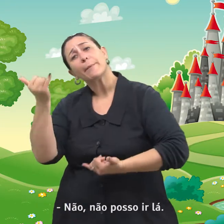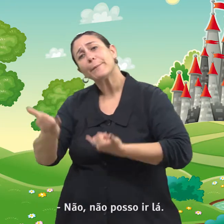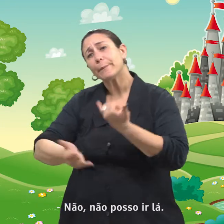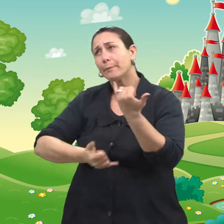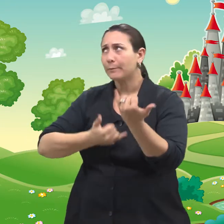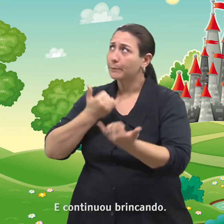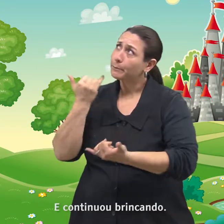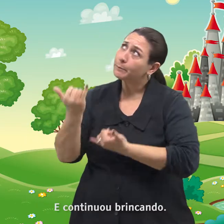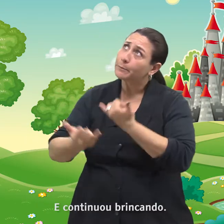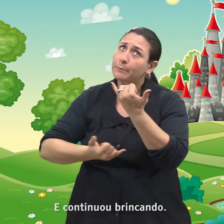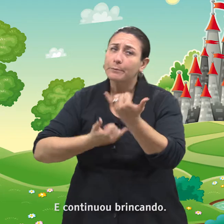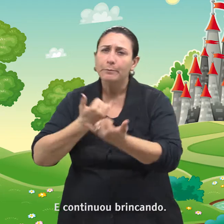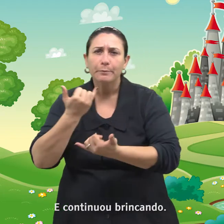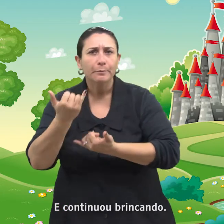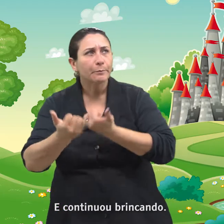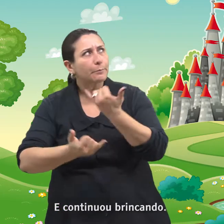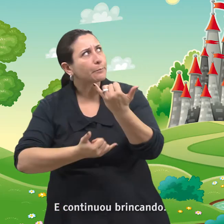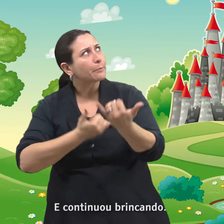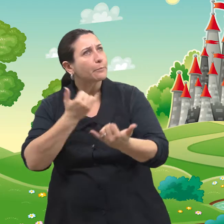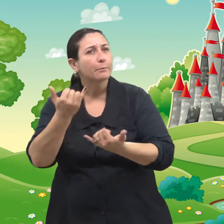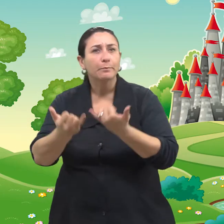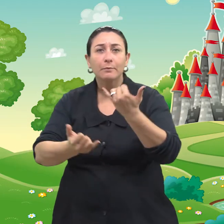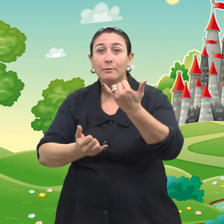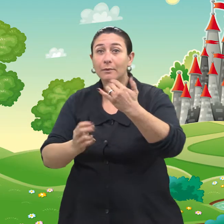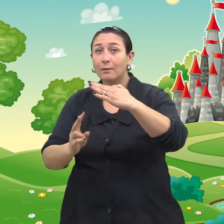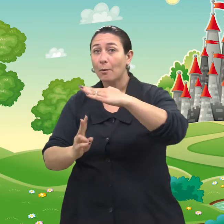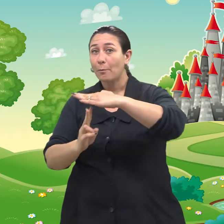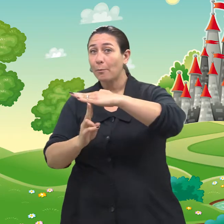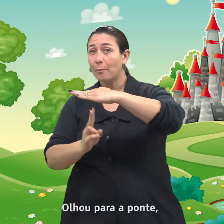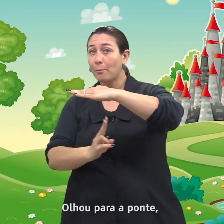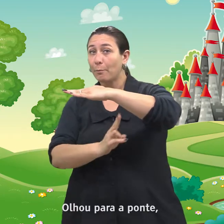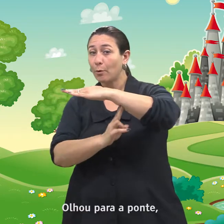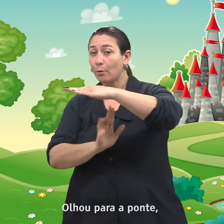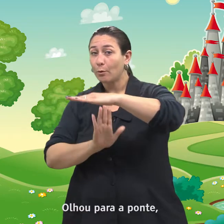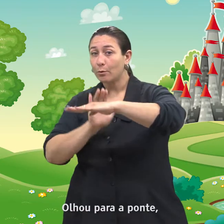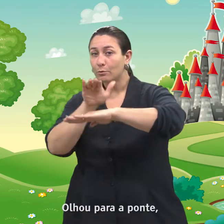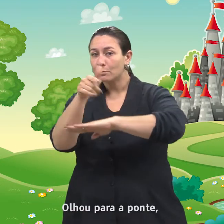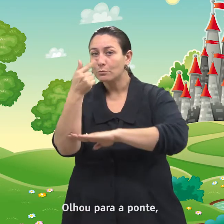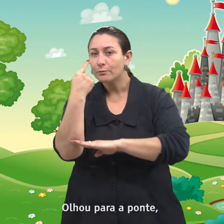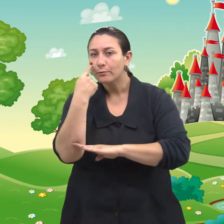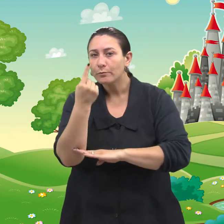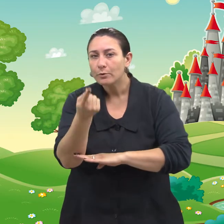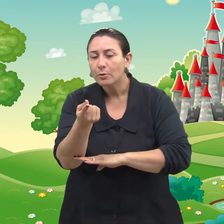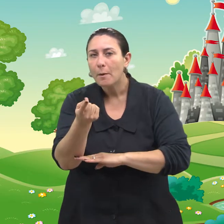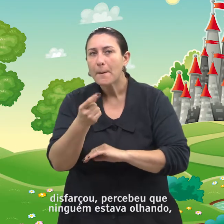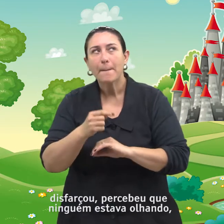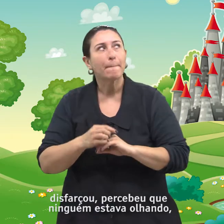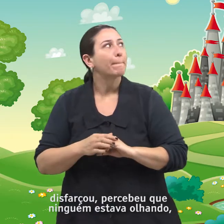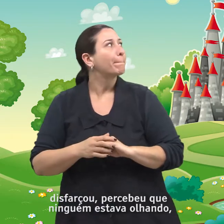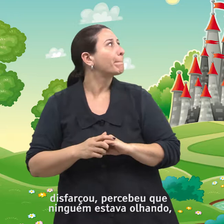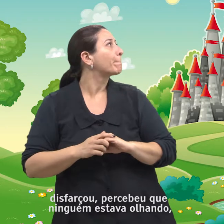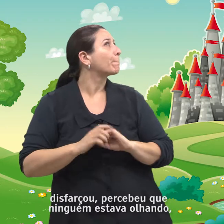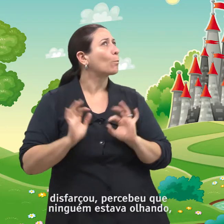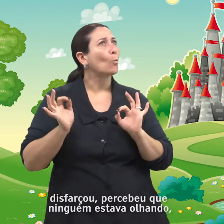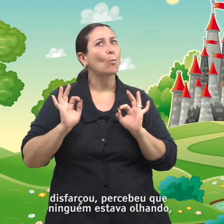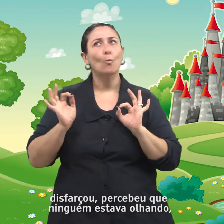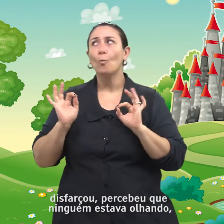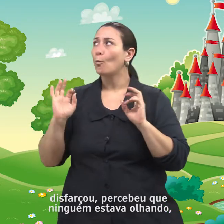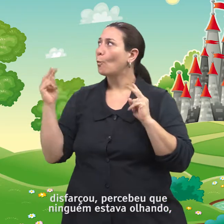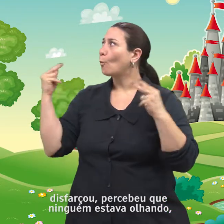ir lá. E continuou brincando. Olhou para a ponte, disfarçou, percebeu